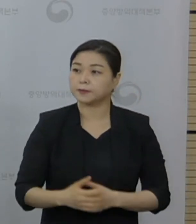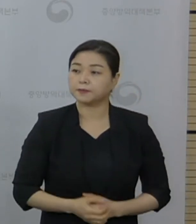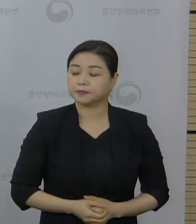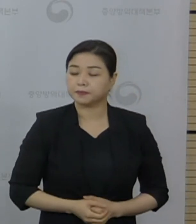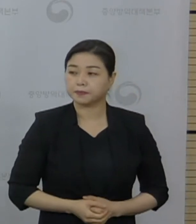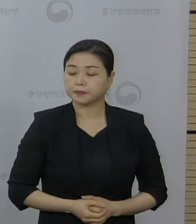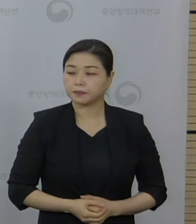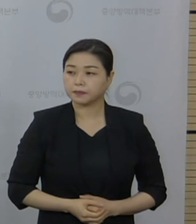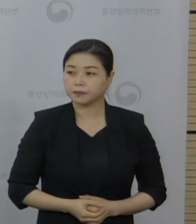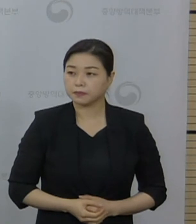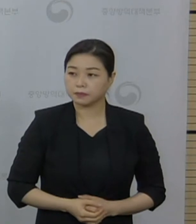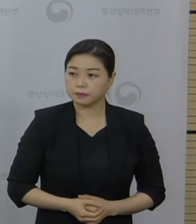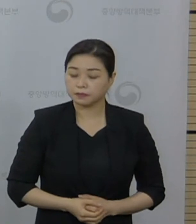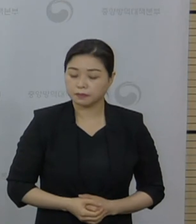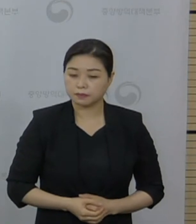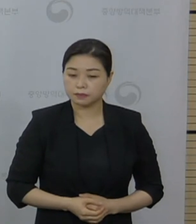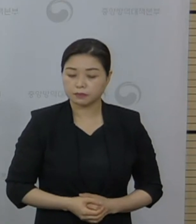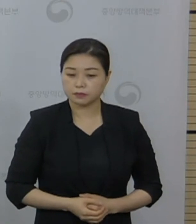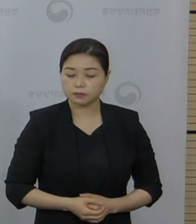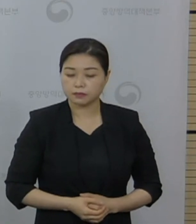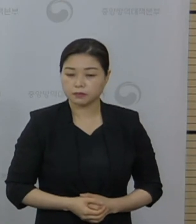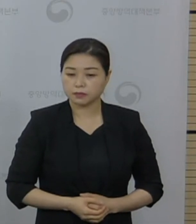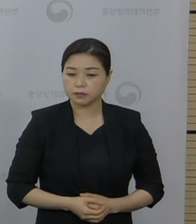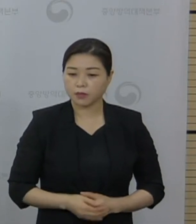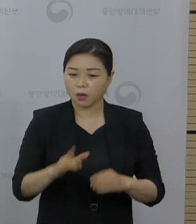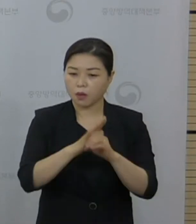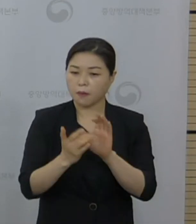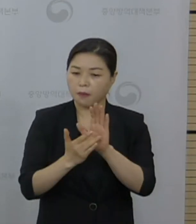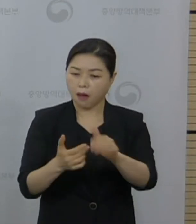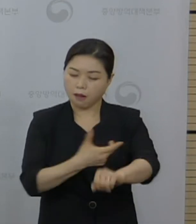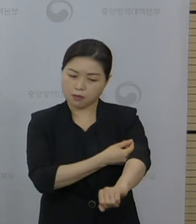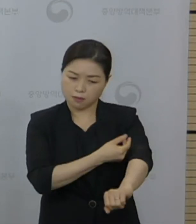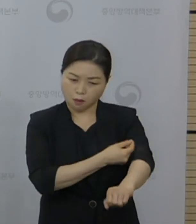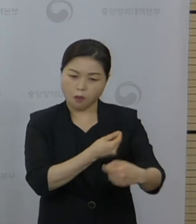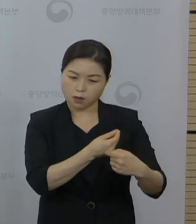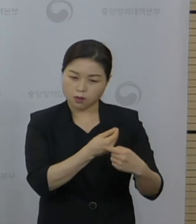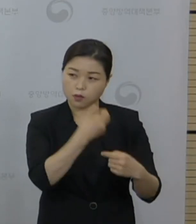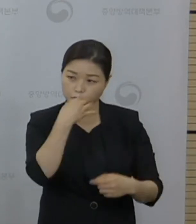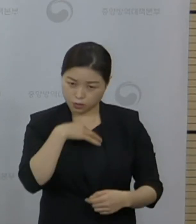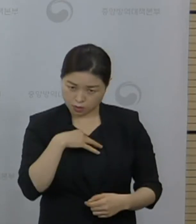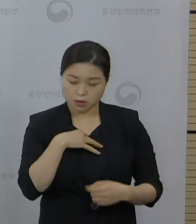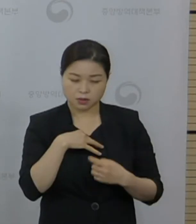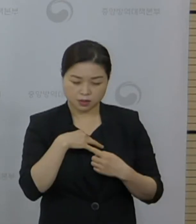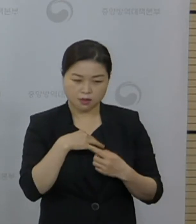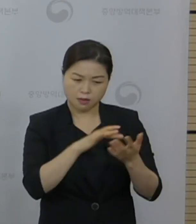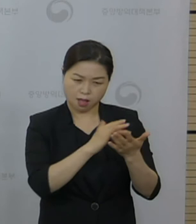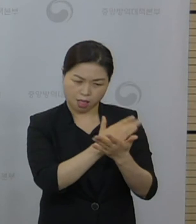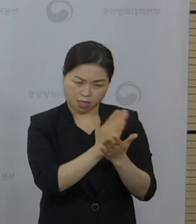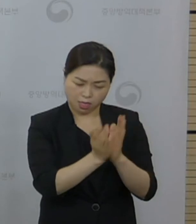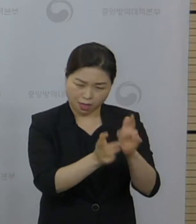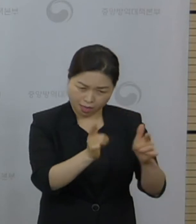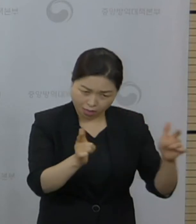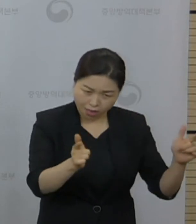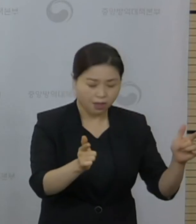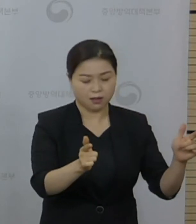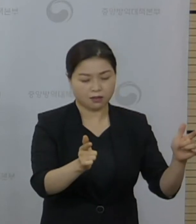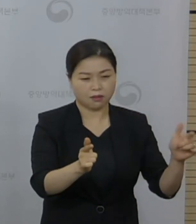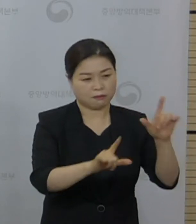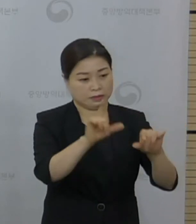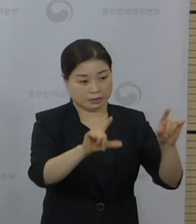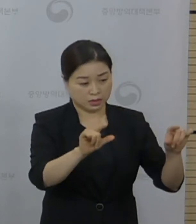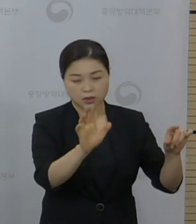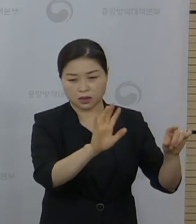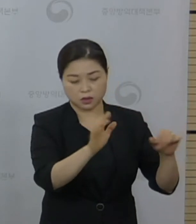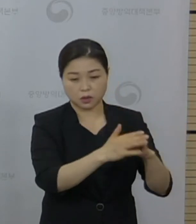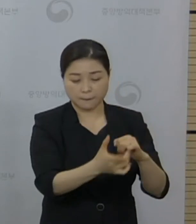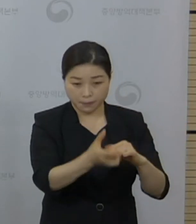저희들은 일단은 백신의 효과에 대해서는 백신의 종류별로 어떤 우열이 있는 것이 아니라 가장 빠른 시기에